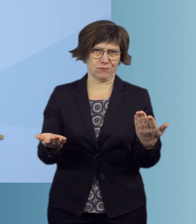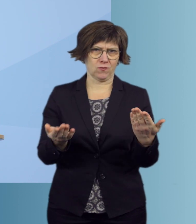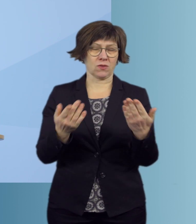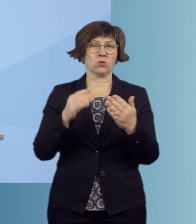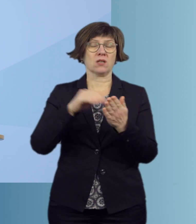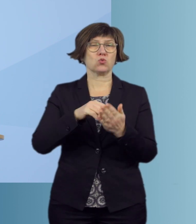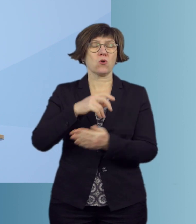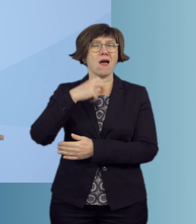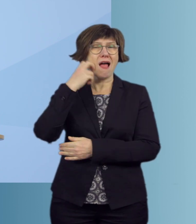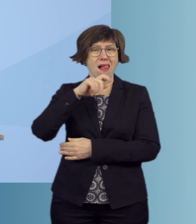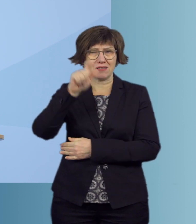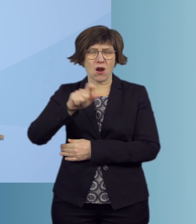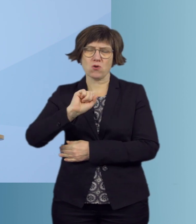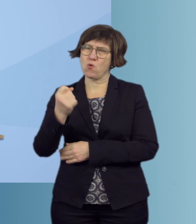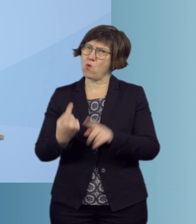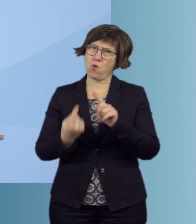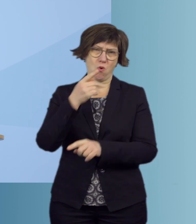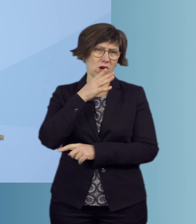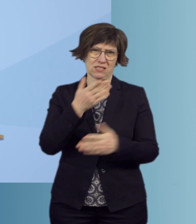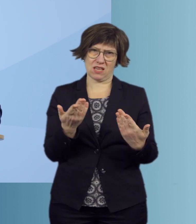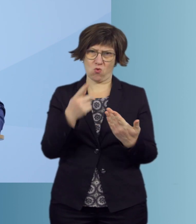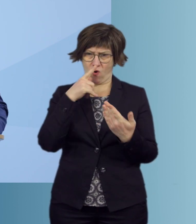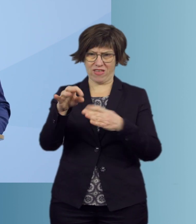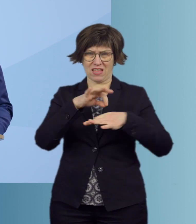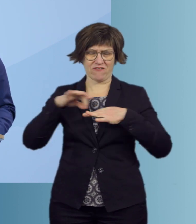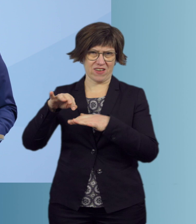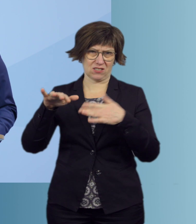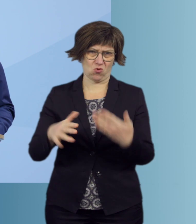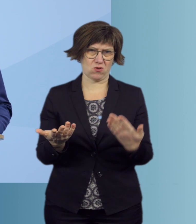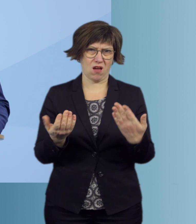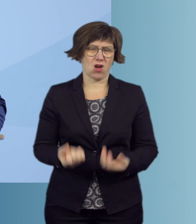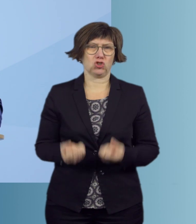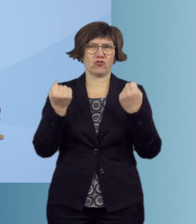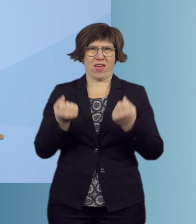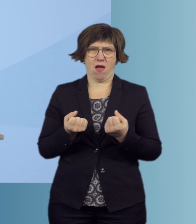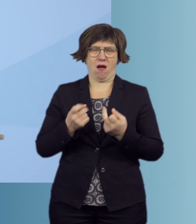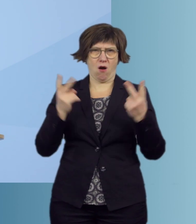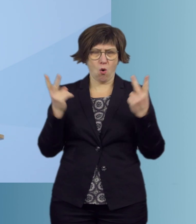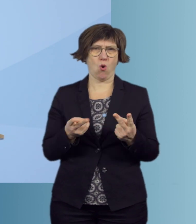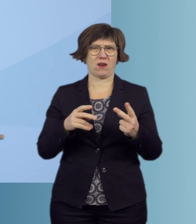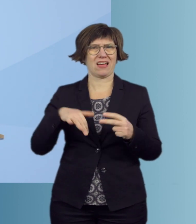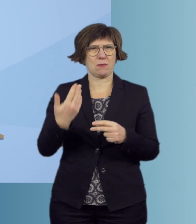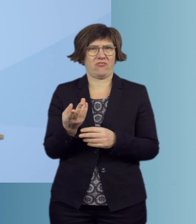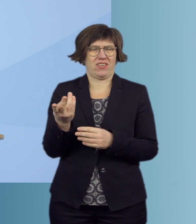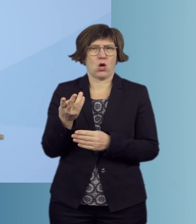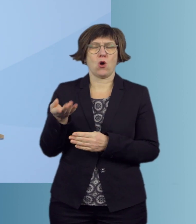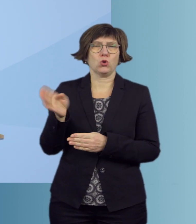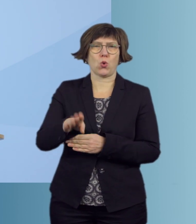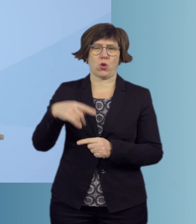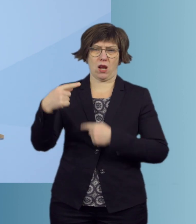vor allem Hochbetagte haben ein sehr, sehr großes Risiko, wenn sie sich infizieren, dass es zu einem schweren, schwersten oder gar tödlichen Verlauf kommt.